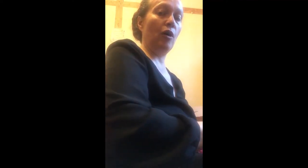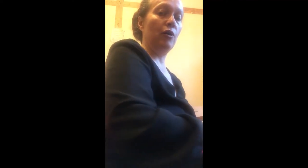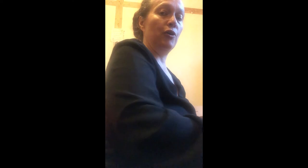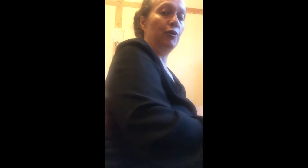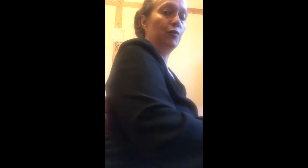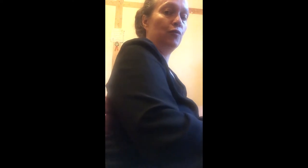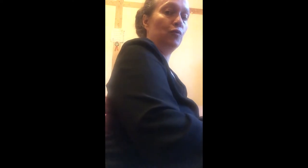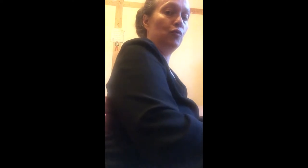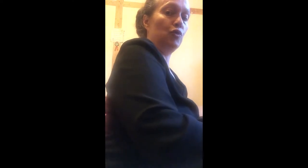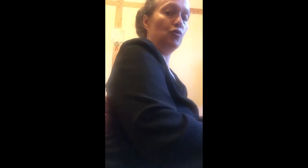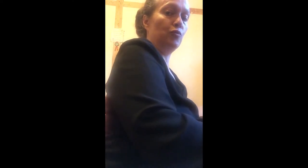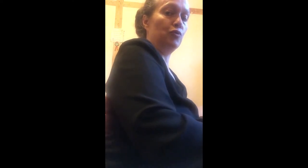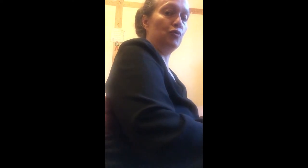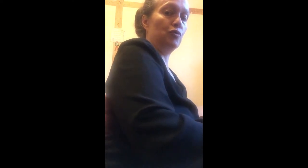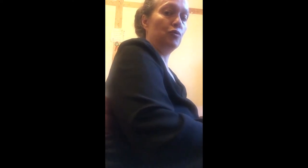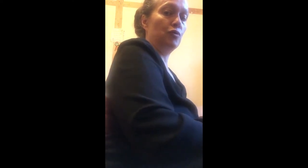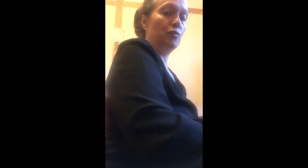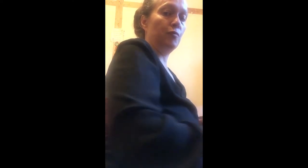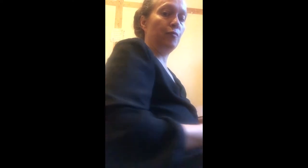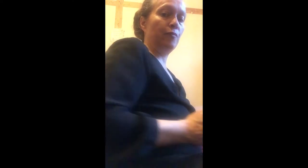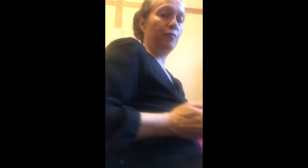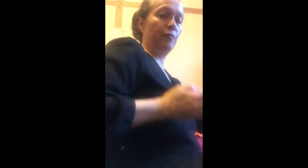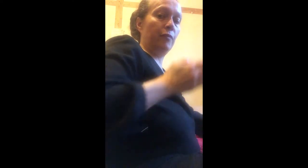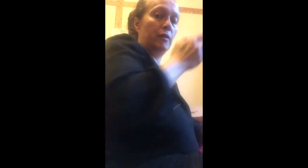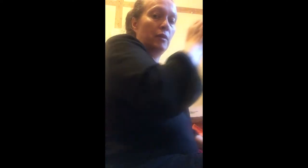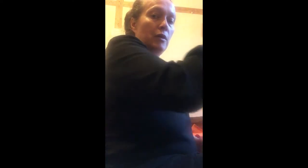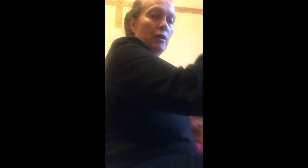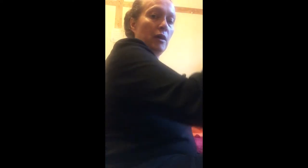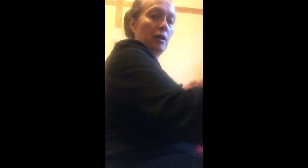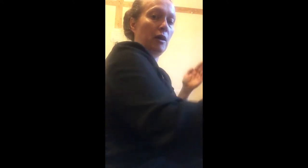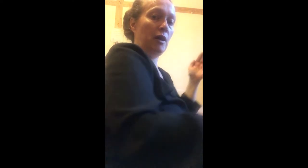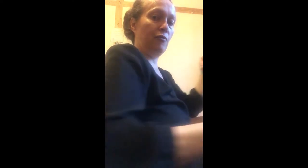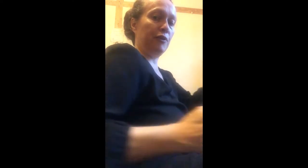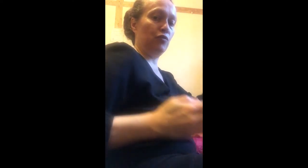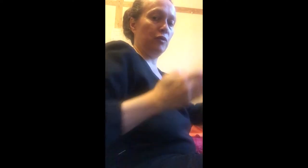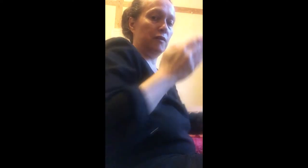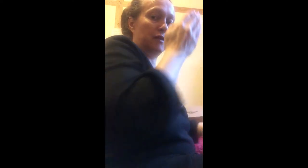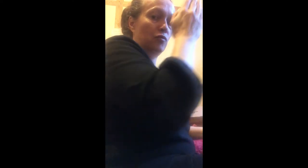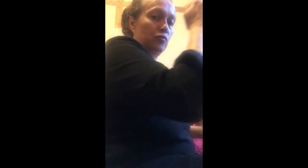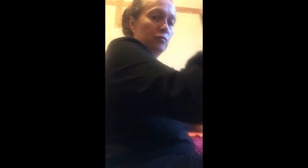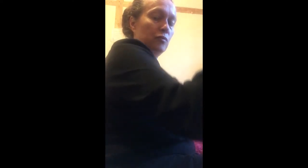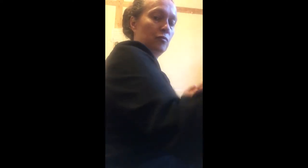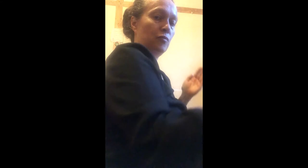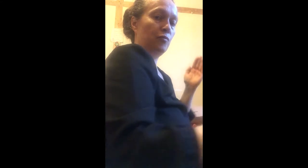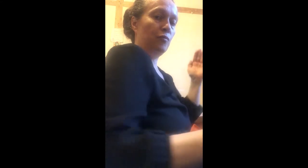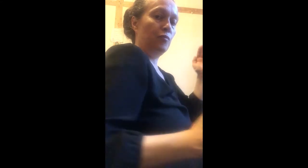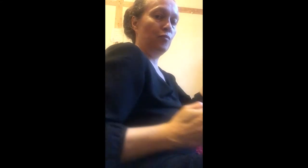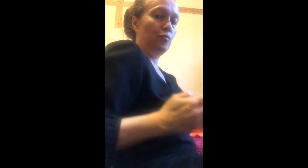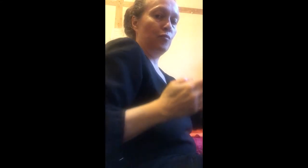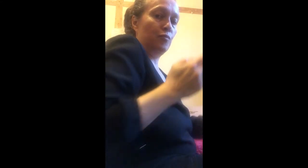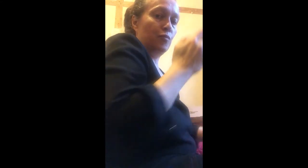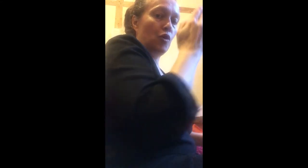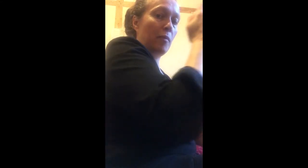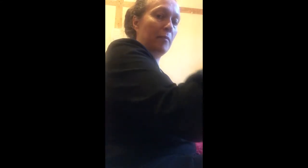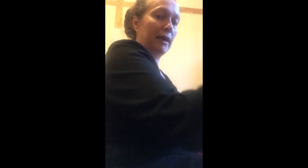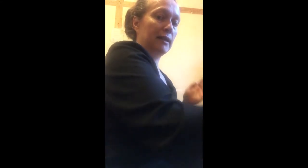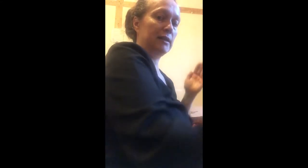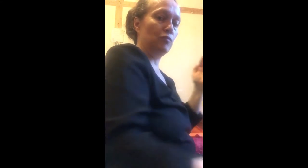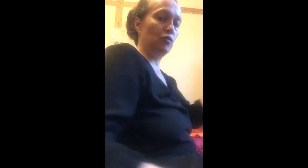de son buste. Et on fait tourner ses roues comme un mécanisme de